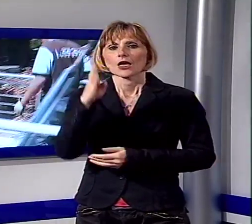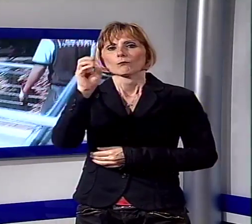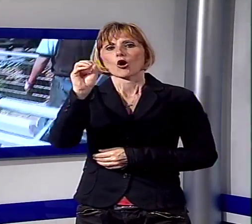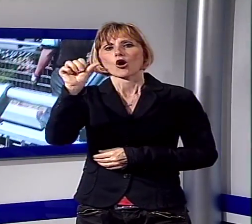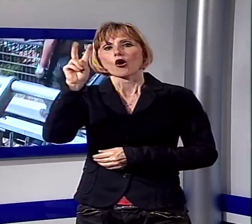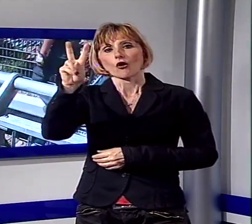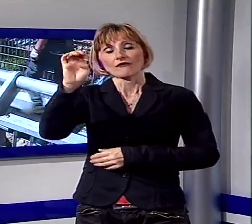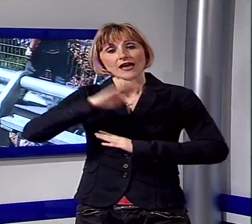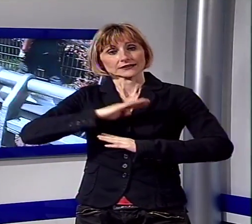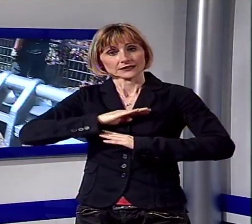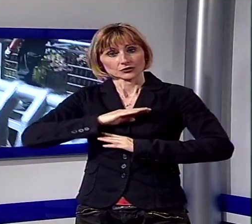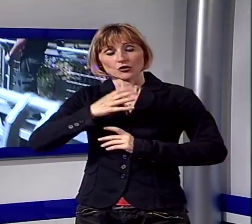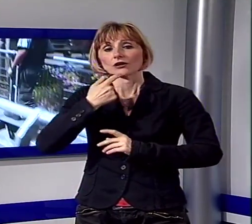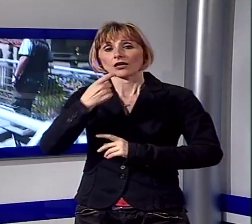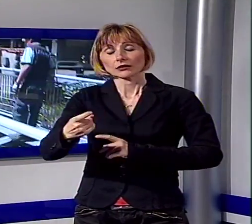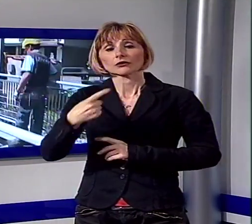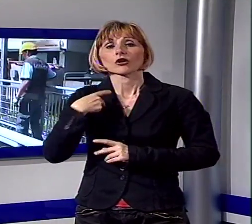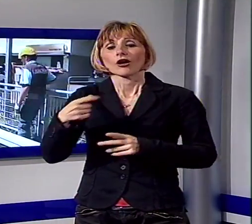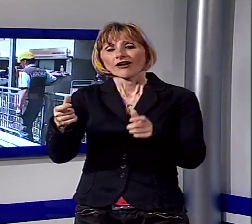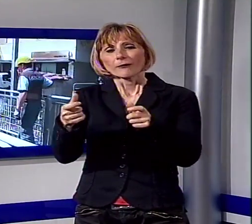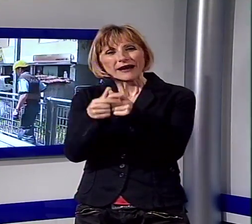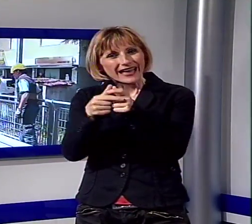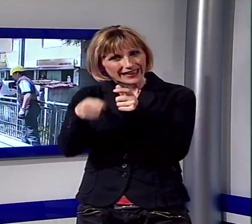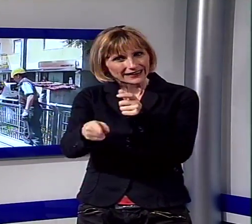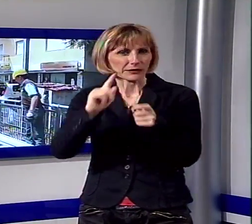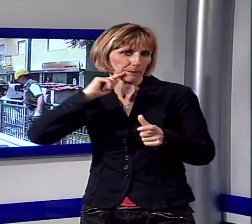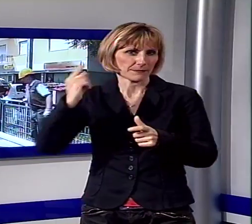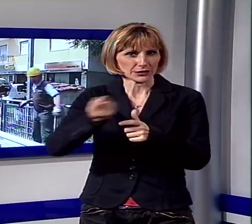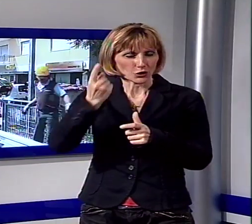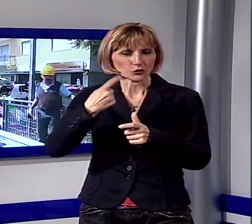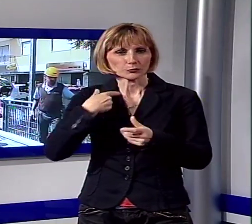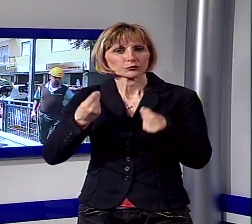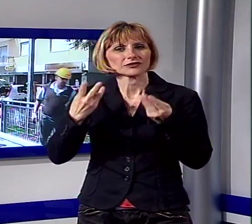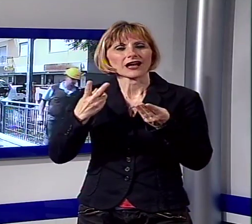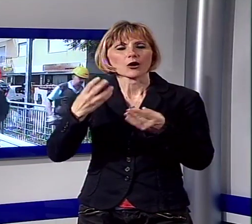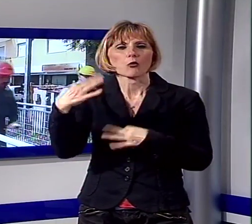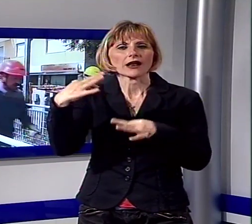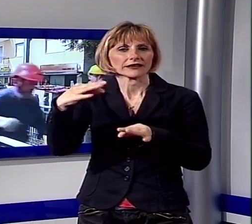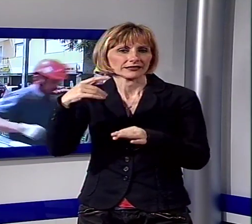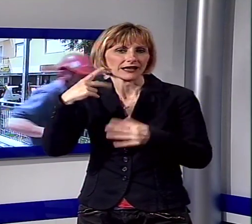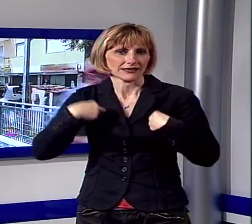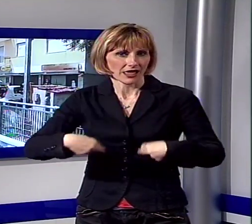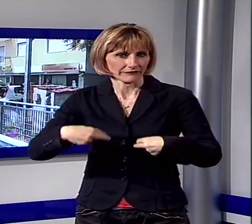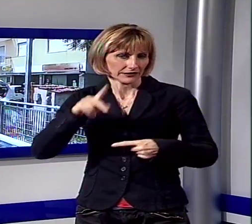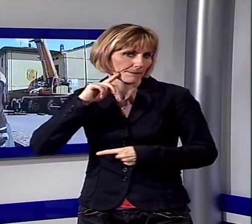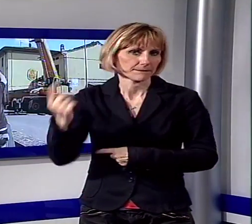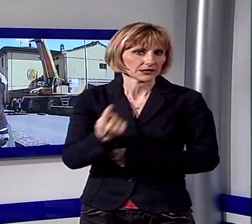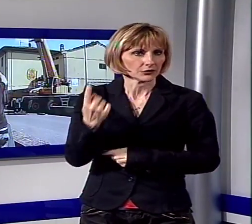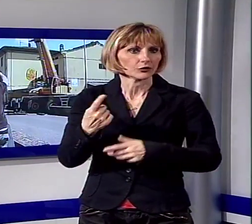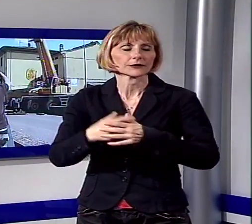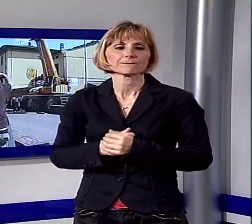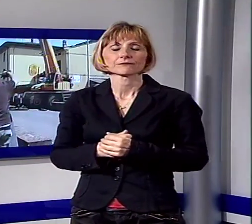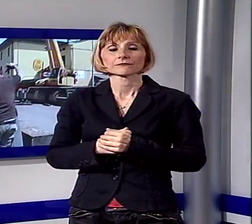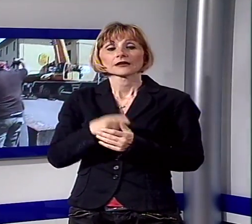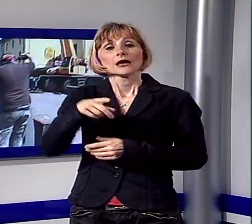abbiamo inteso rendere più vivibile la frazione e migliorare la qualità della vita dei cittadini. Per completare i lavori di riqualificazione della